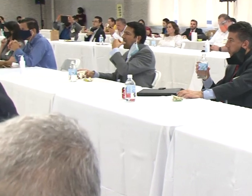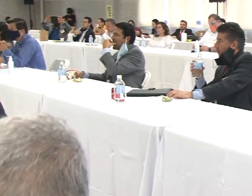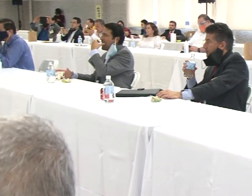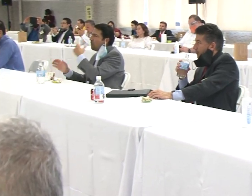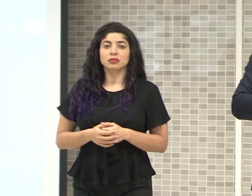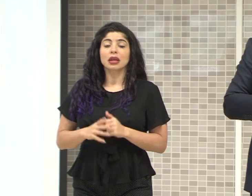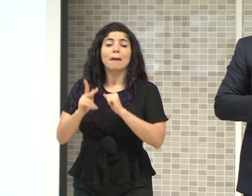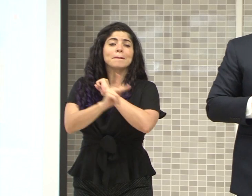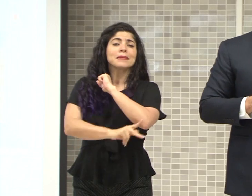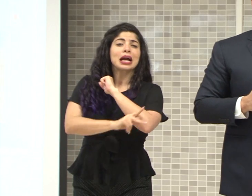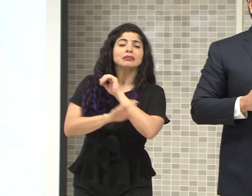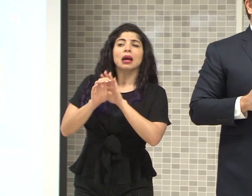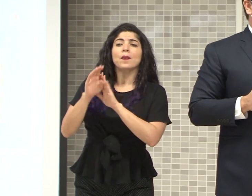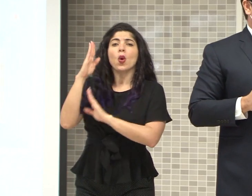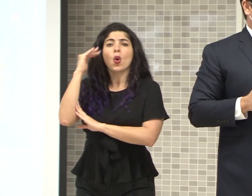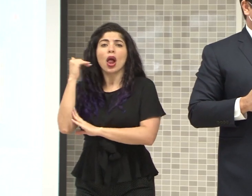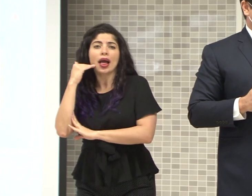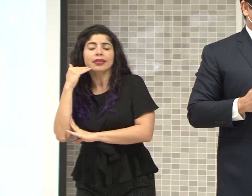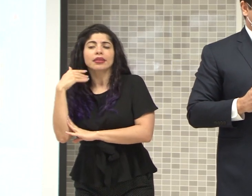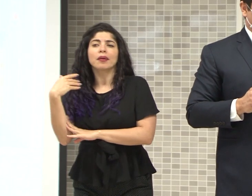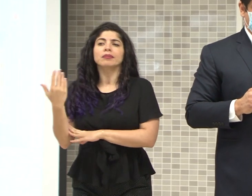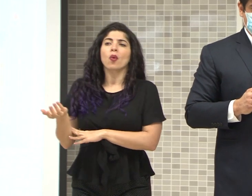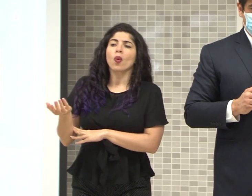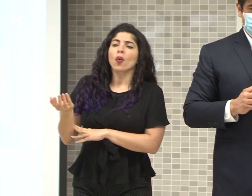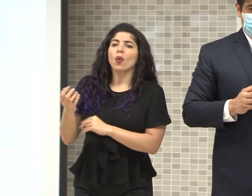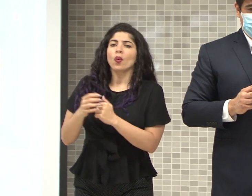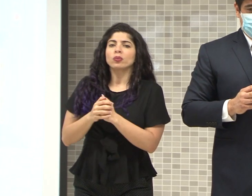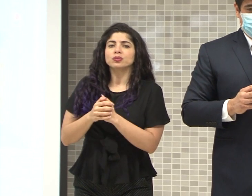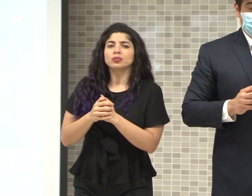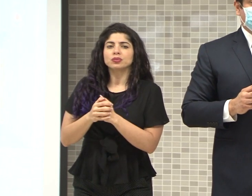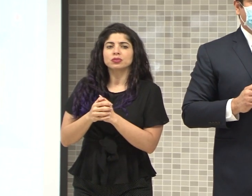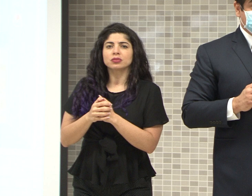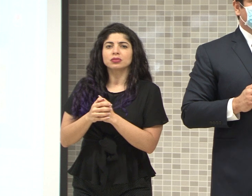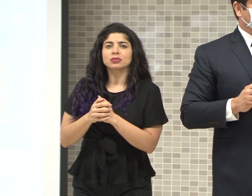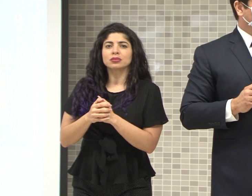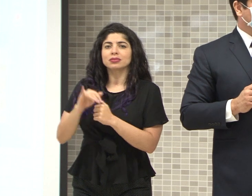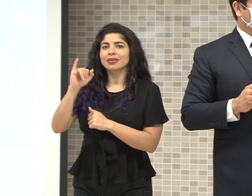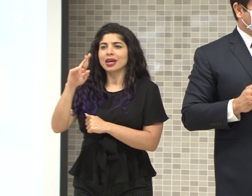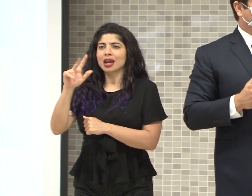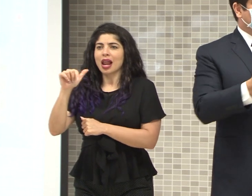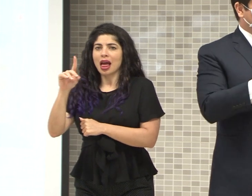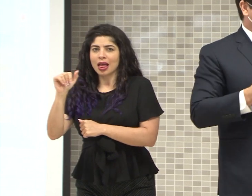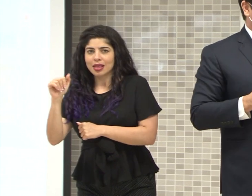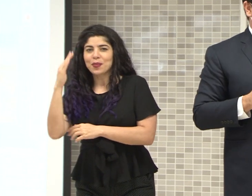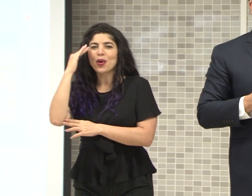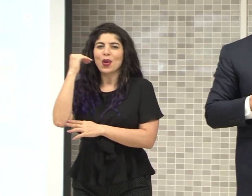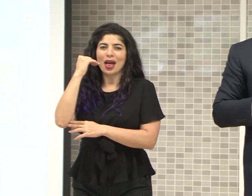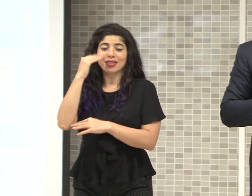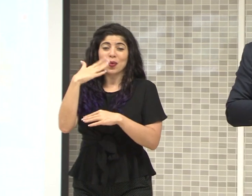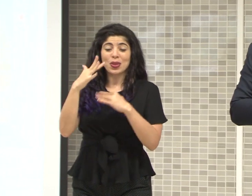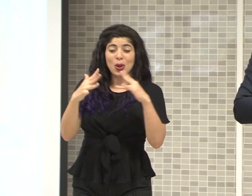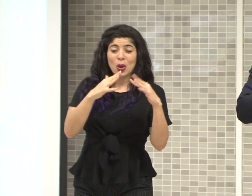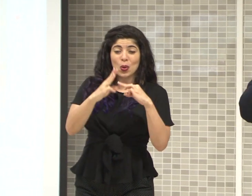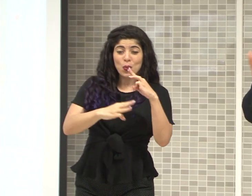En países como en Holanda, o como en Irlanda, en Holanda, después de la guerra